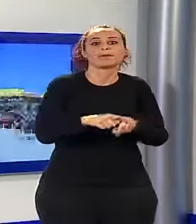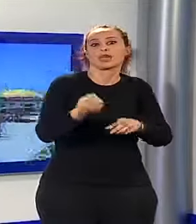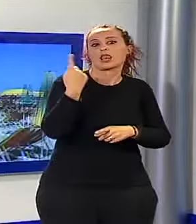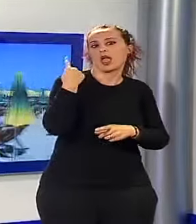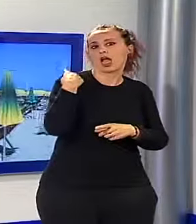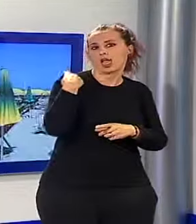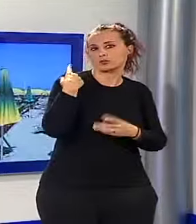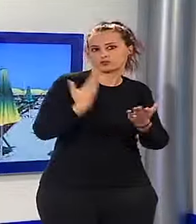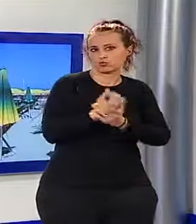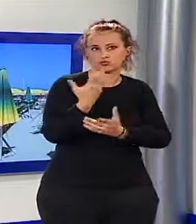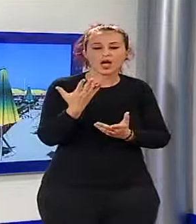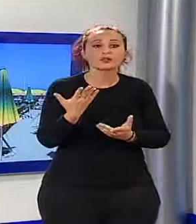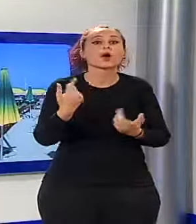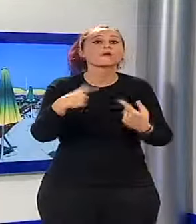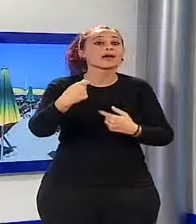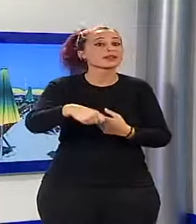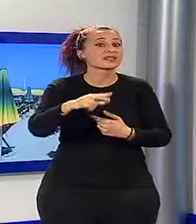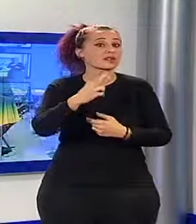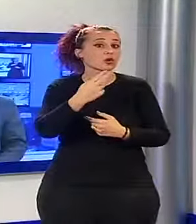presidente della regione Enrico Rossi.